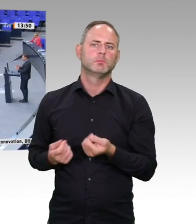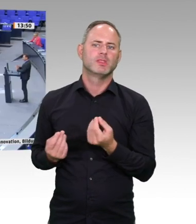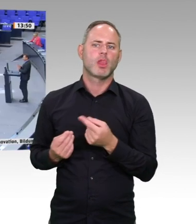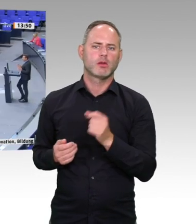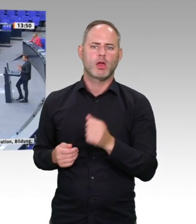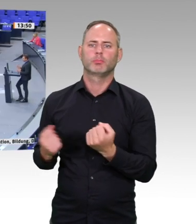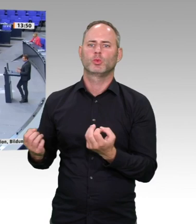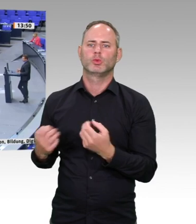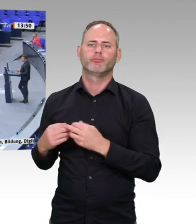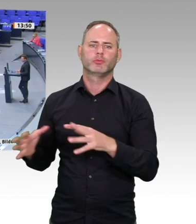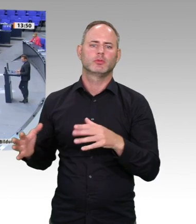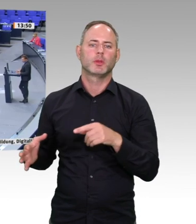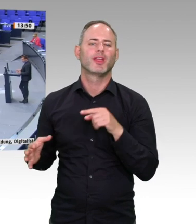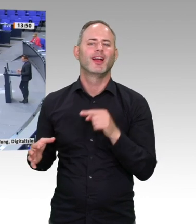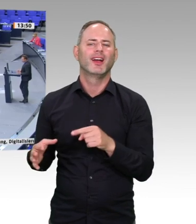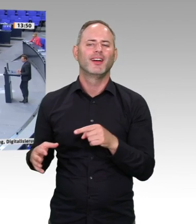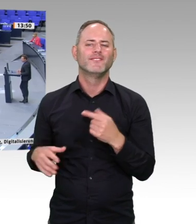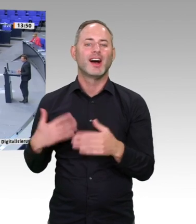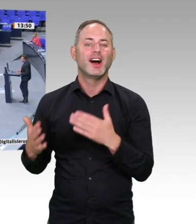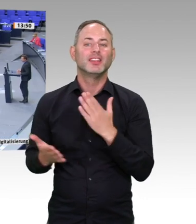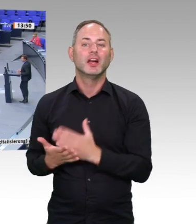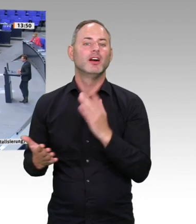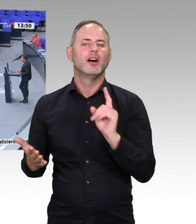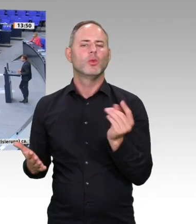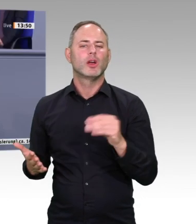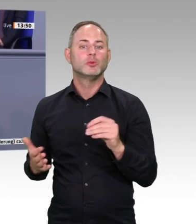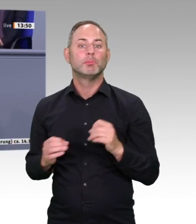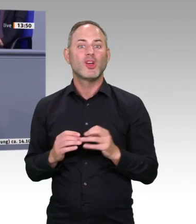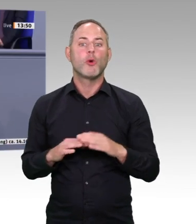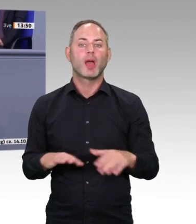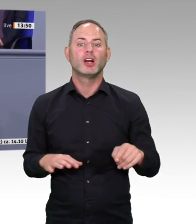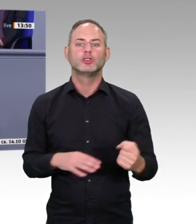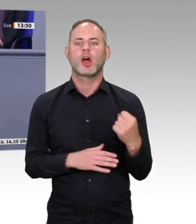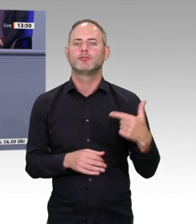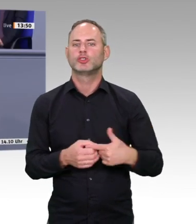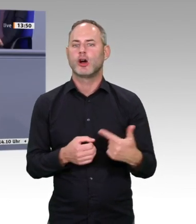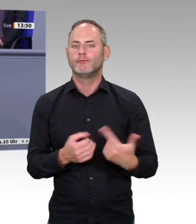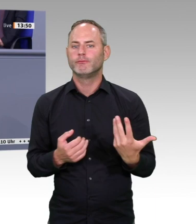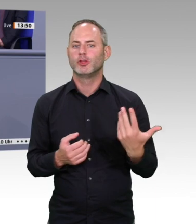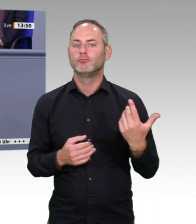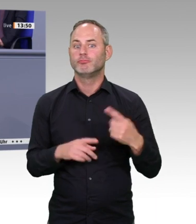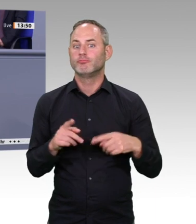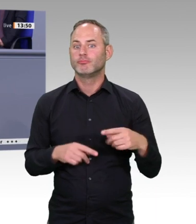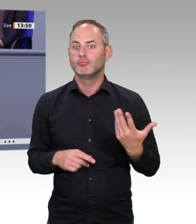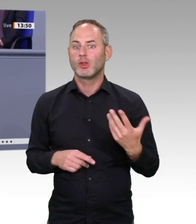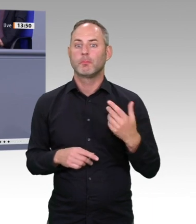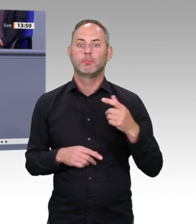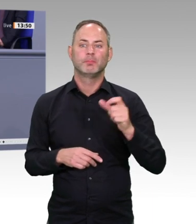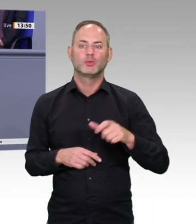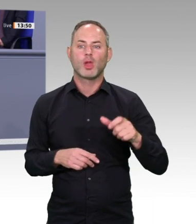Und so unglaublich chancenreich, wie sich dieses Thema anhört, so unglaublich begrenzt sind die Chancen leider manchmal in diesem